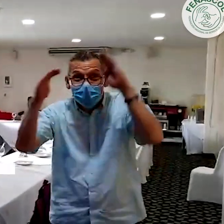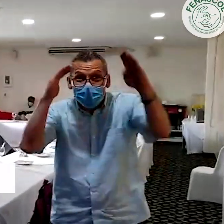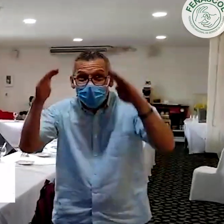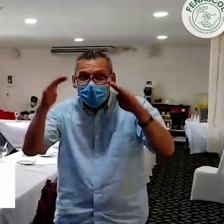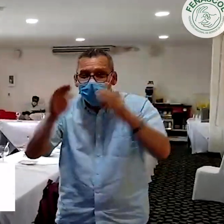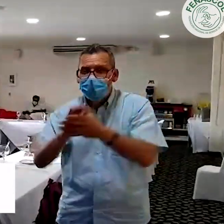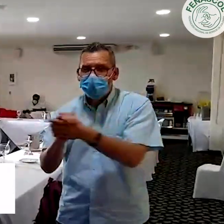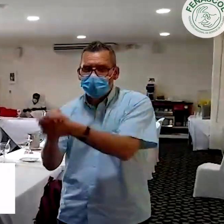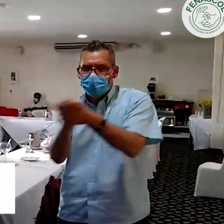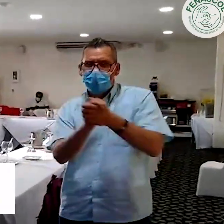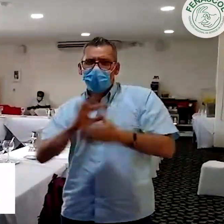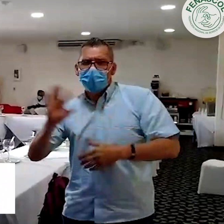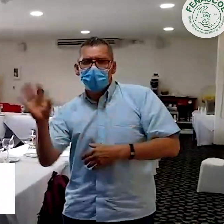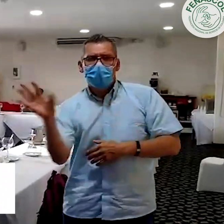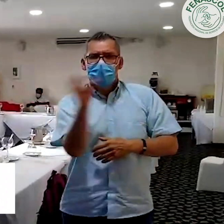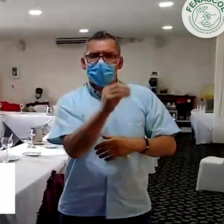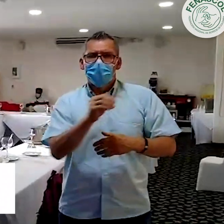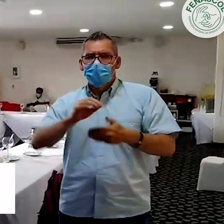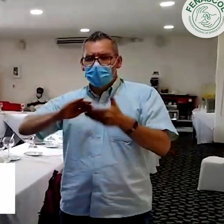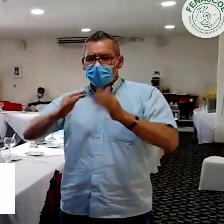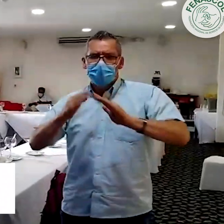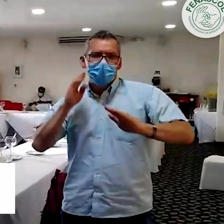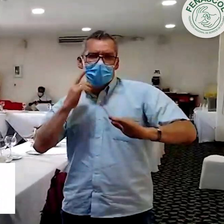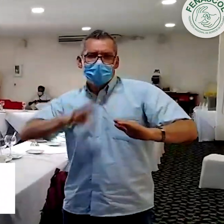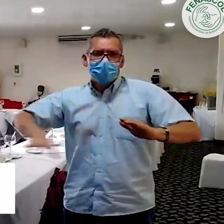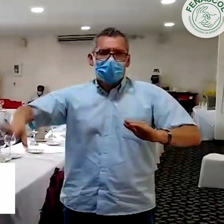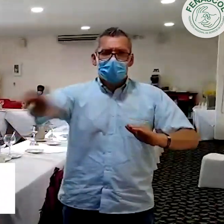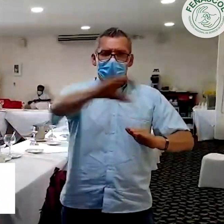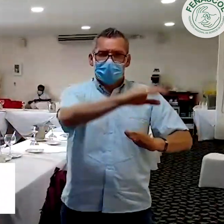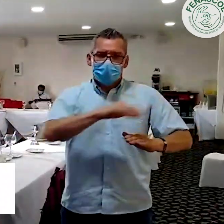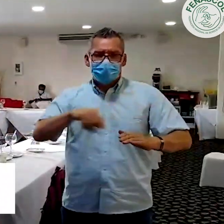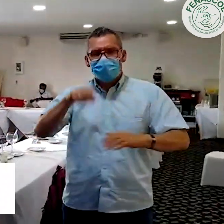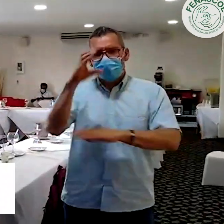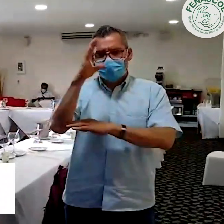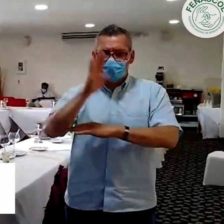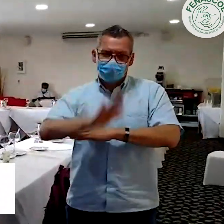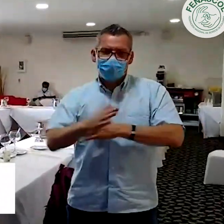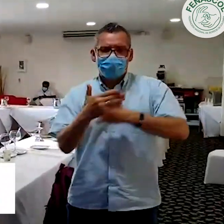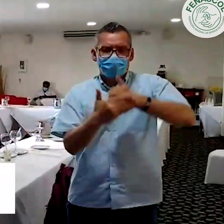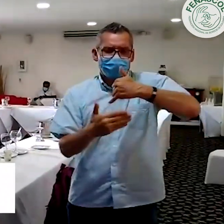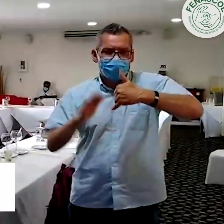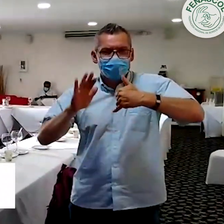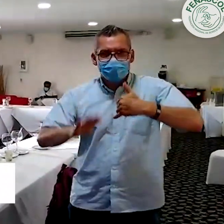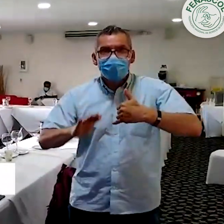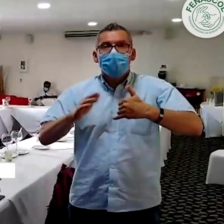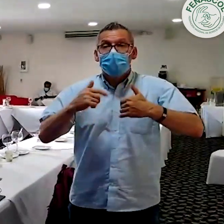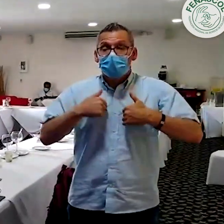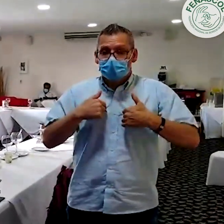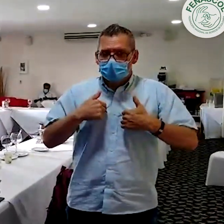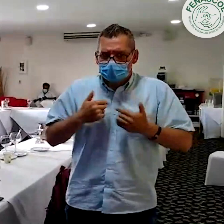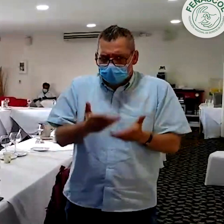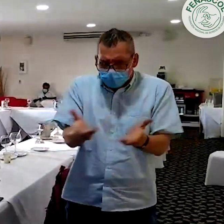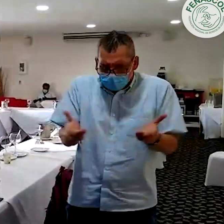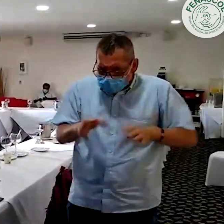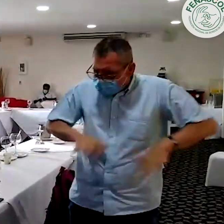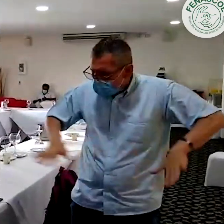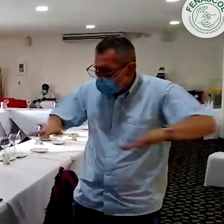Hola, un saludo para toda la comunidad sorda de Colombia y su territorio nacional. En este momento me